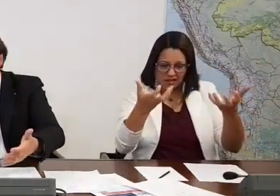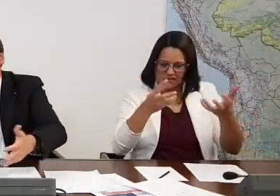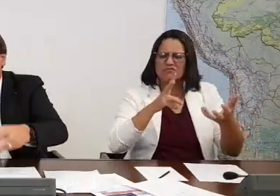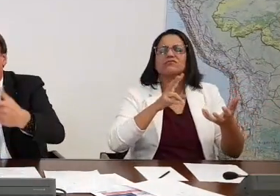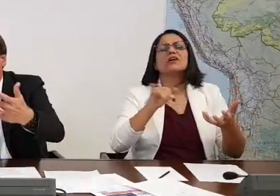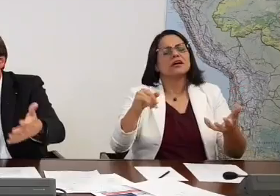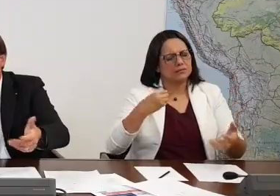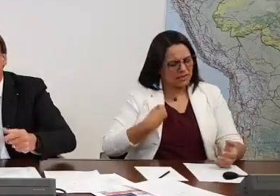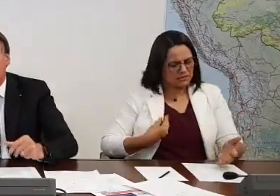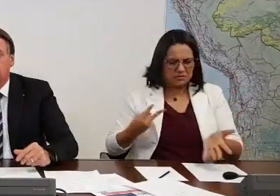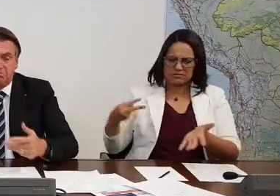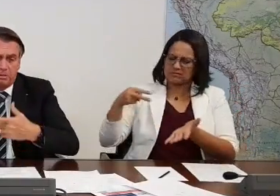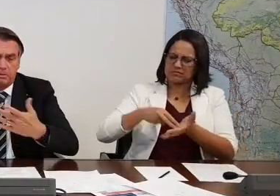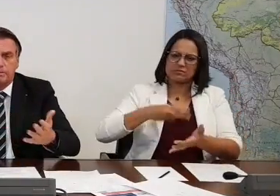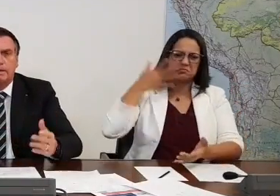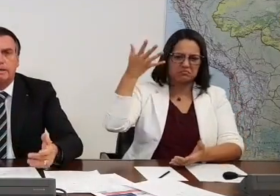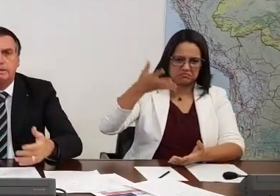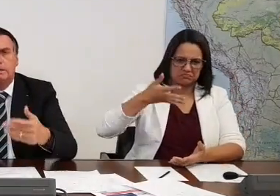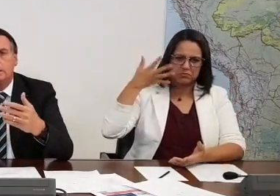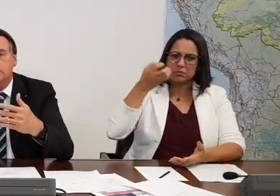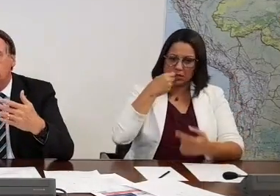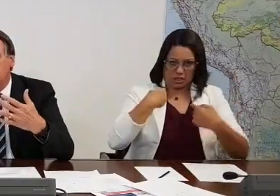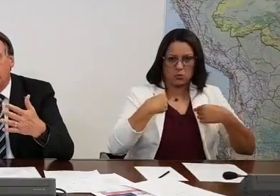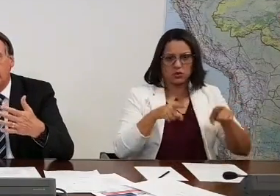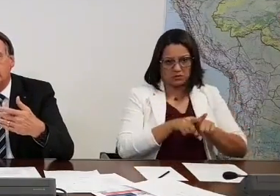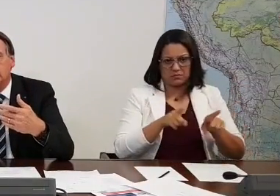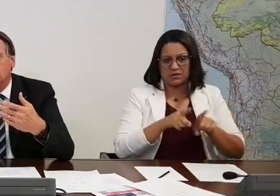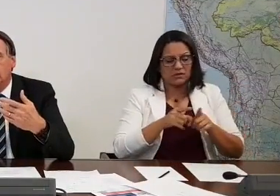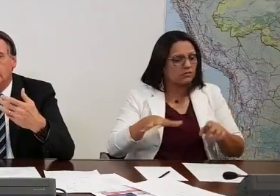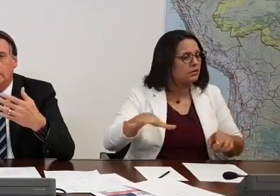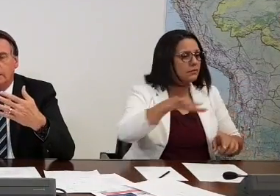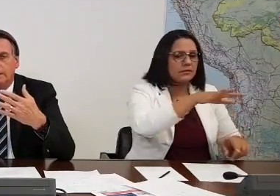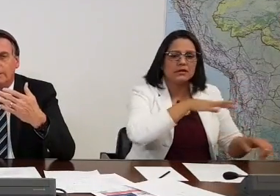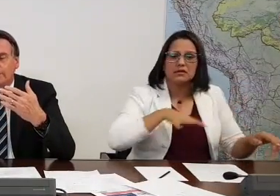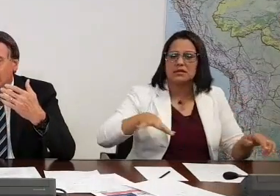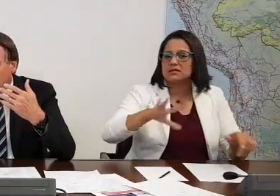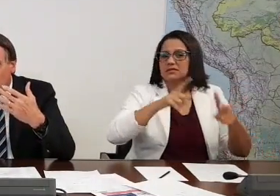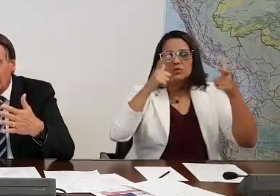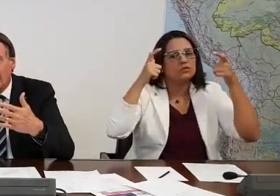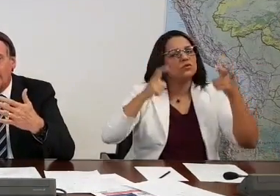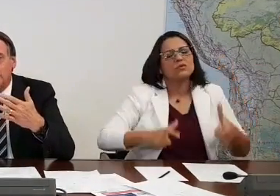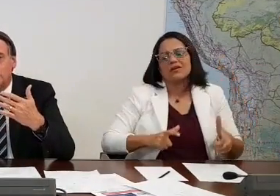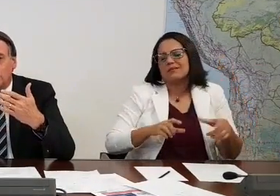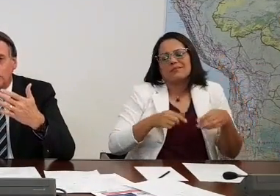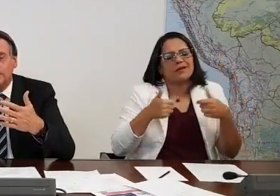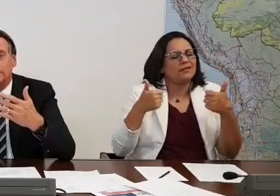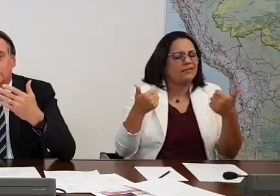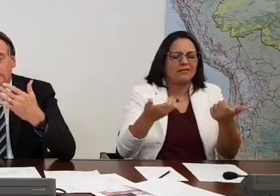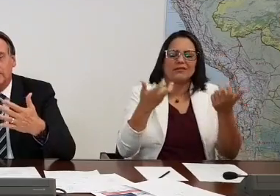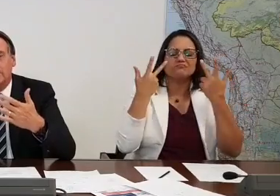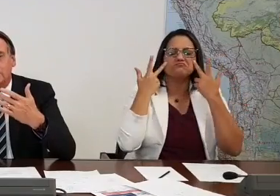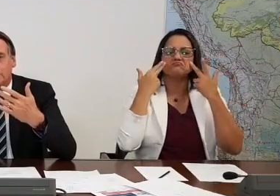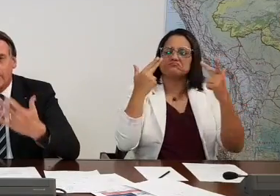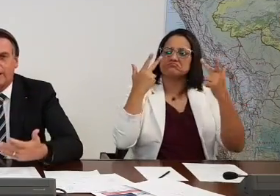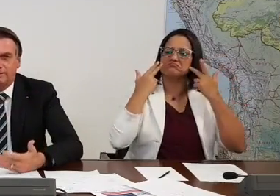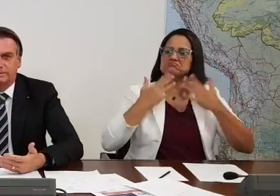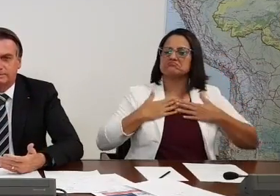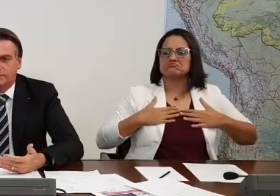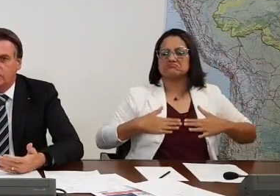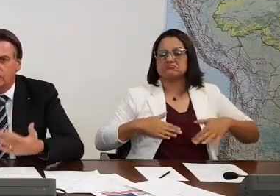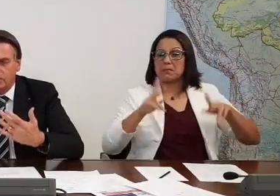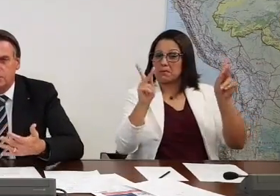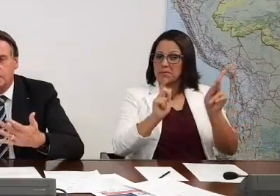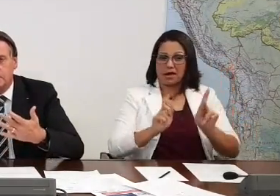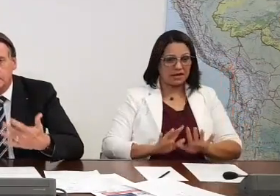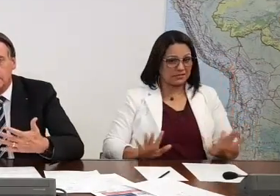vai fazer outra palavra se quiser, também eu falarei. E o ambiente é da maior, absoluta tranquilidade e paz.